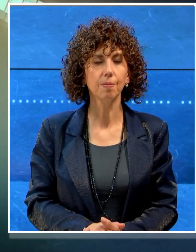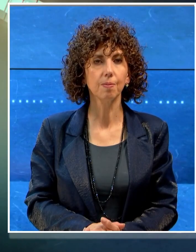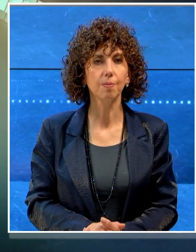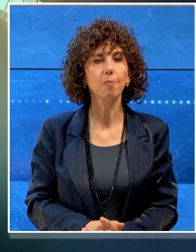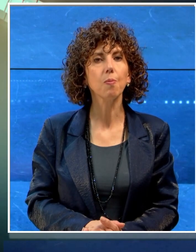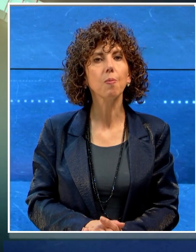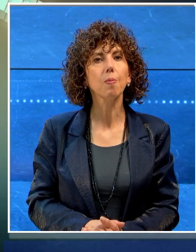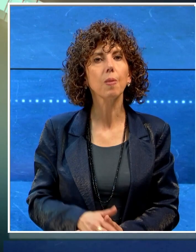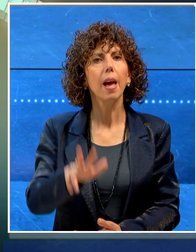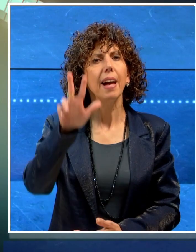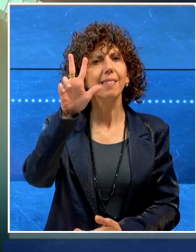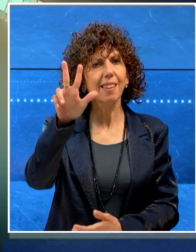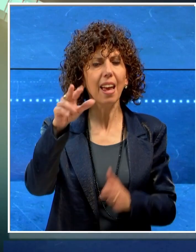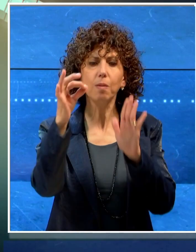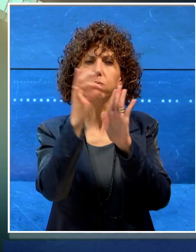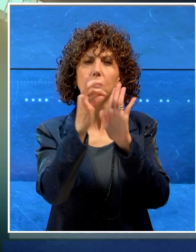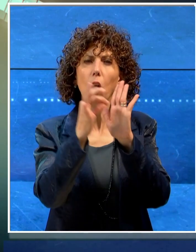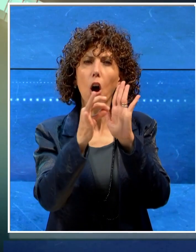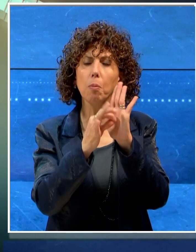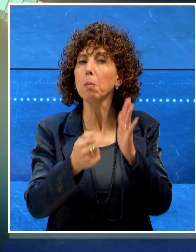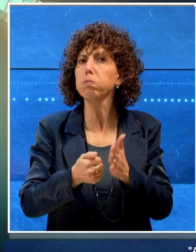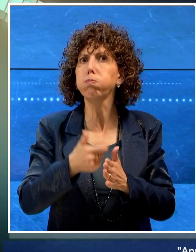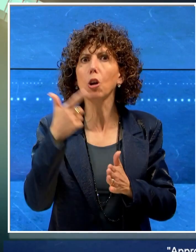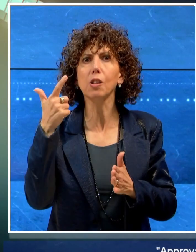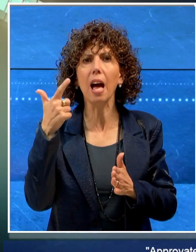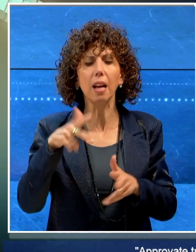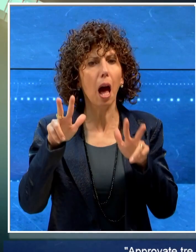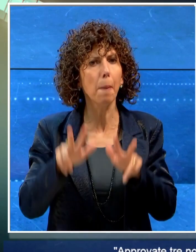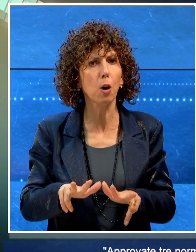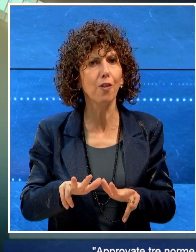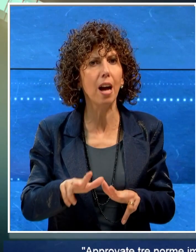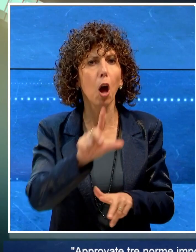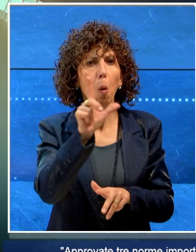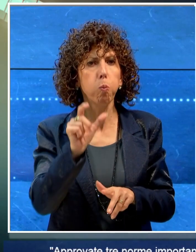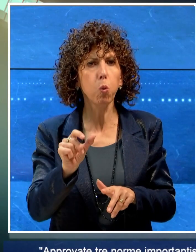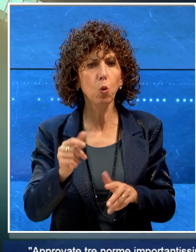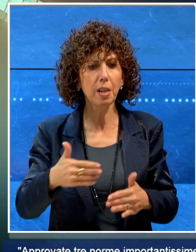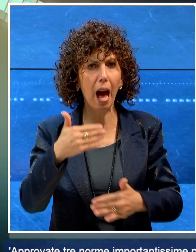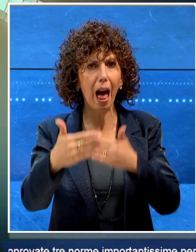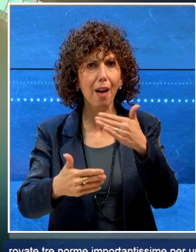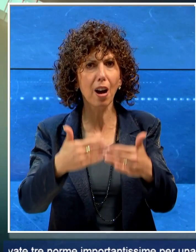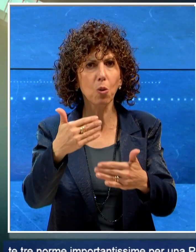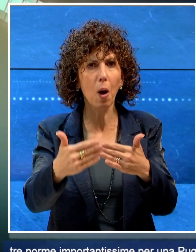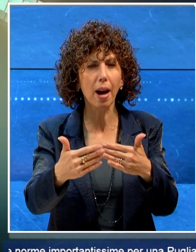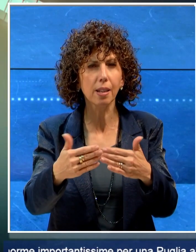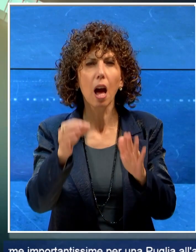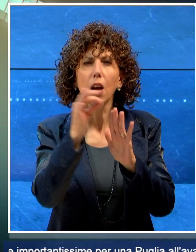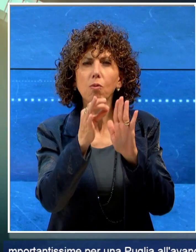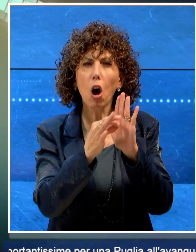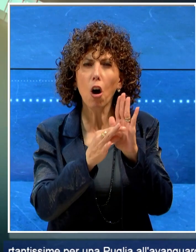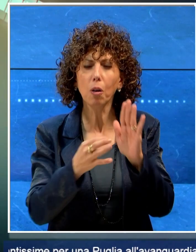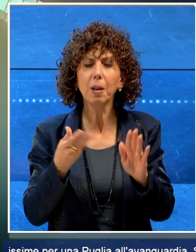Approvate tre norme importantissime per una Puglia all'avanguardia. Si tratta delle norme per dare